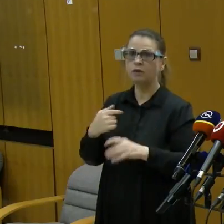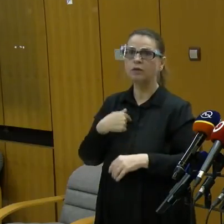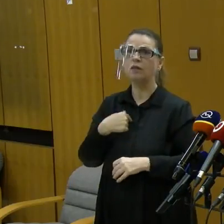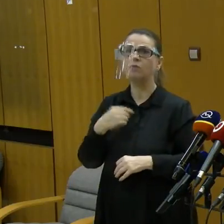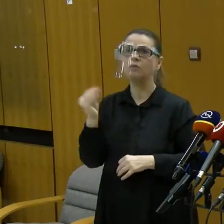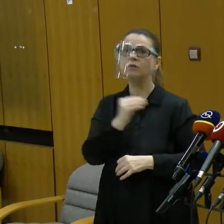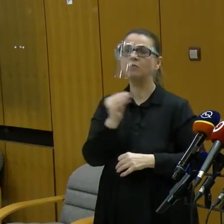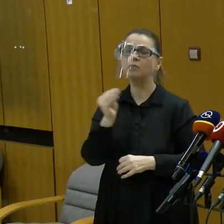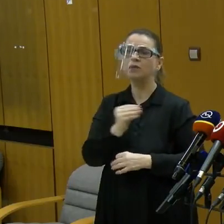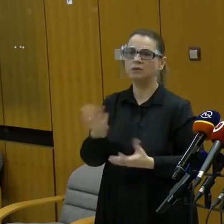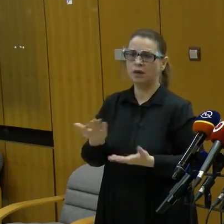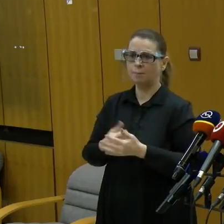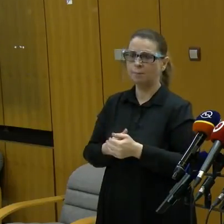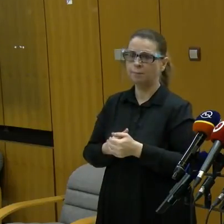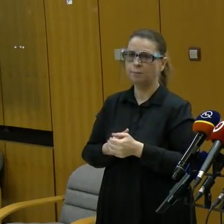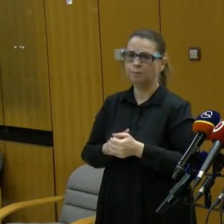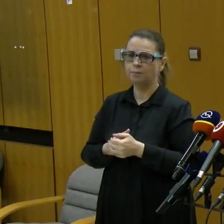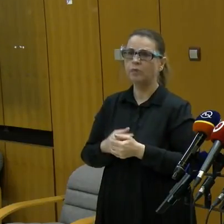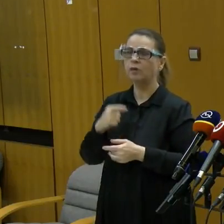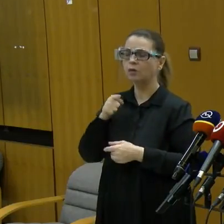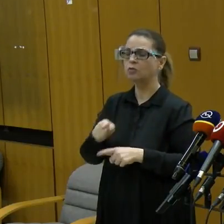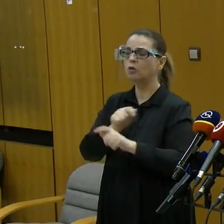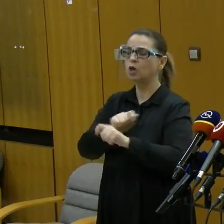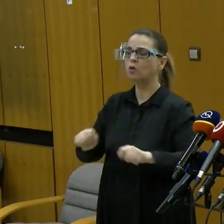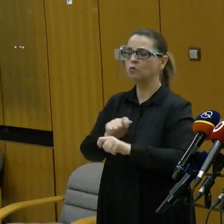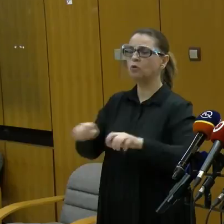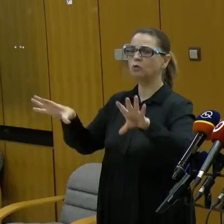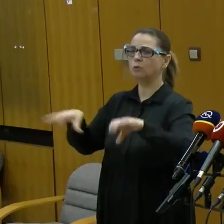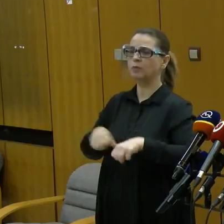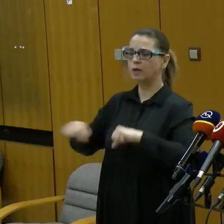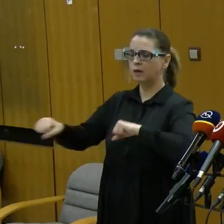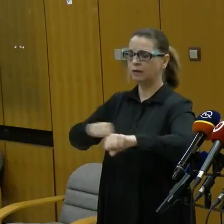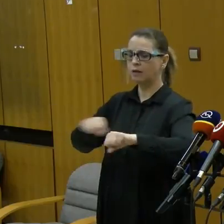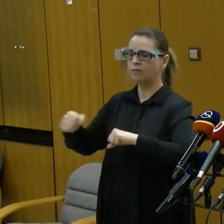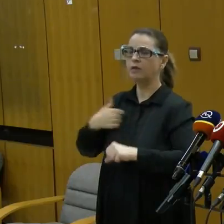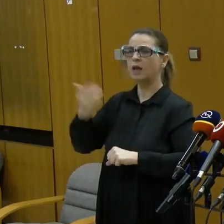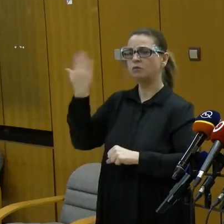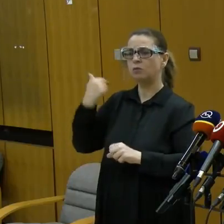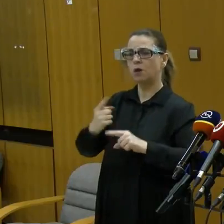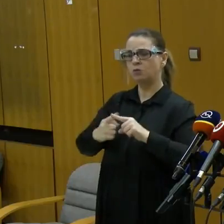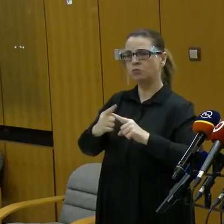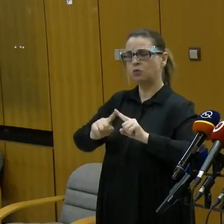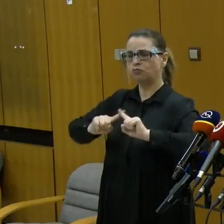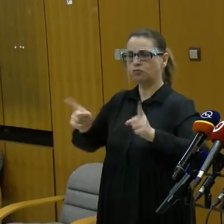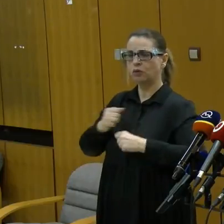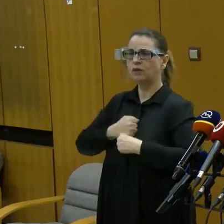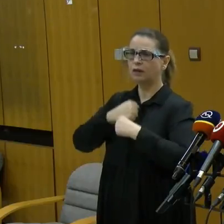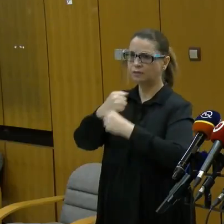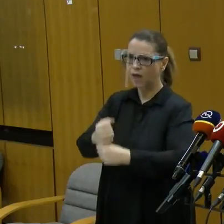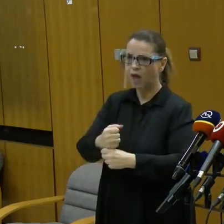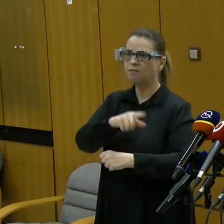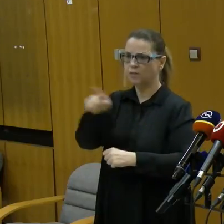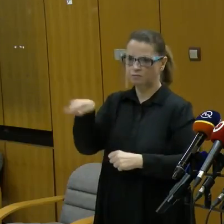Je to rozhodnutie, ktoré prijala vláda. Ja som prišiel s iným návrhom, však to viete.